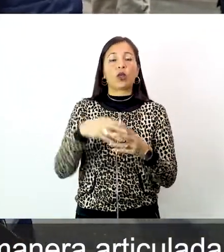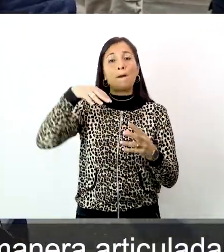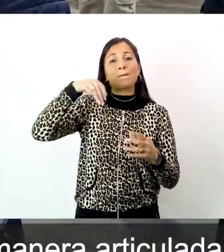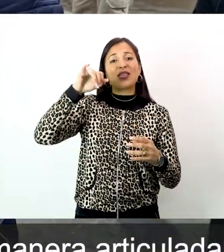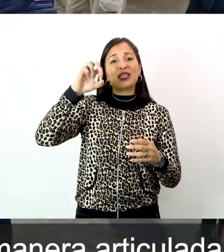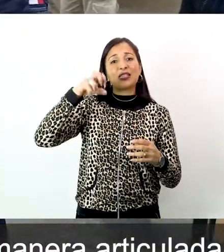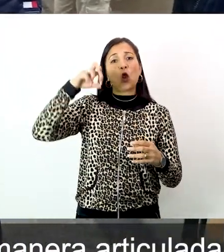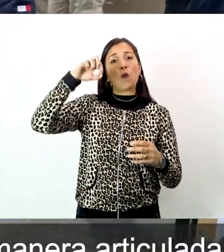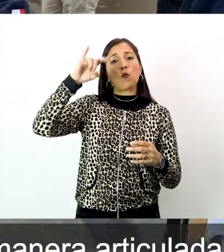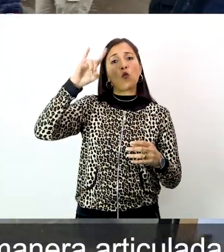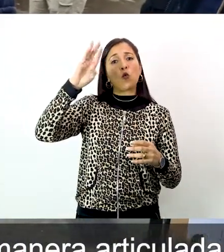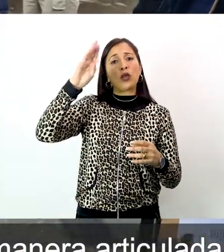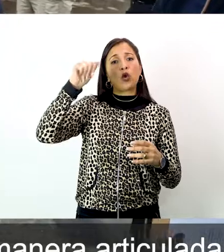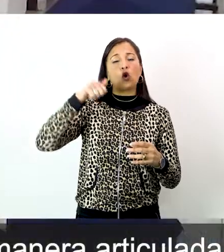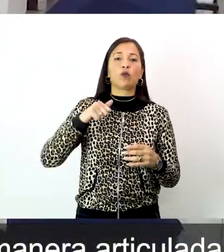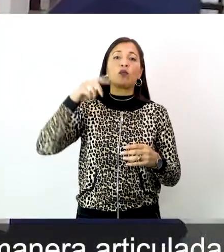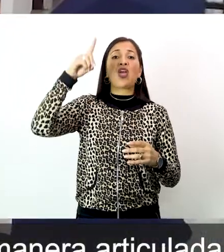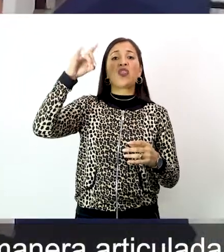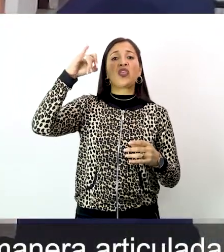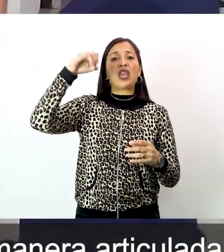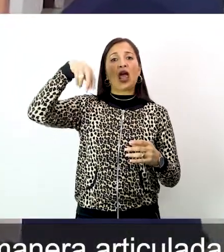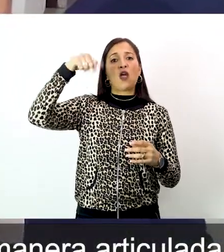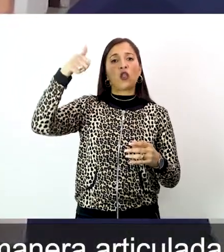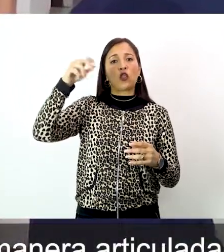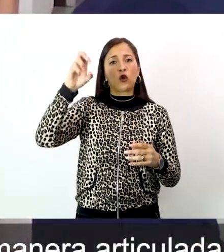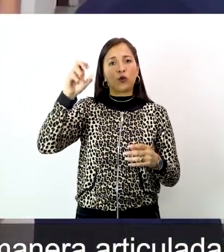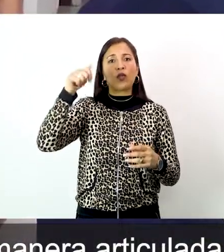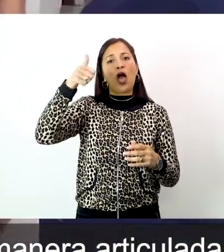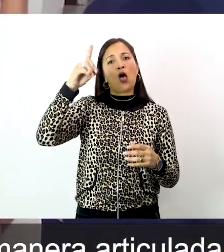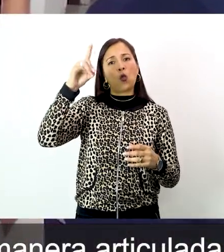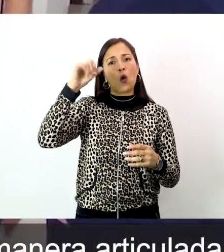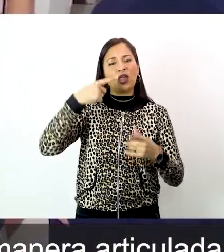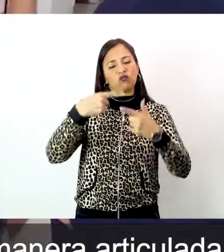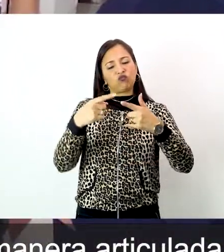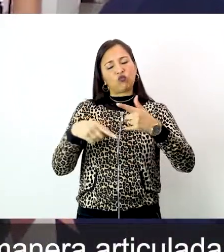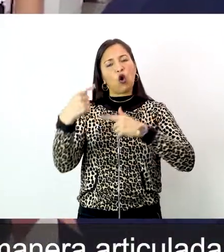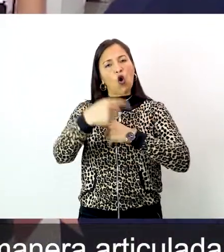Ministerio Público, Dirandro, Aduanas, entre otros.